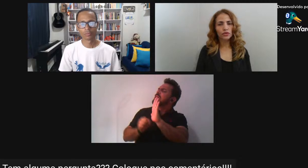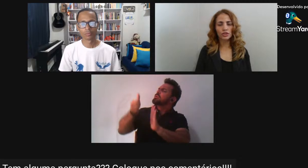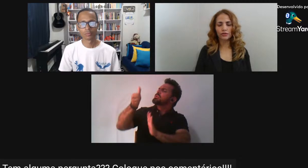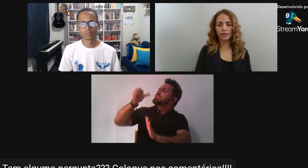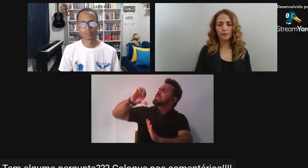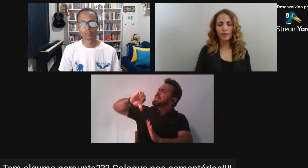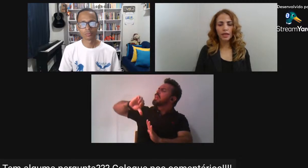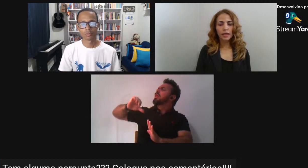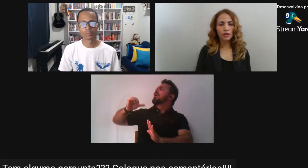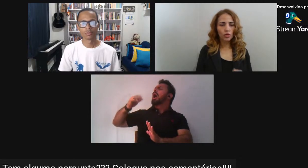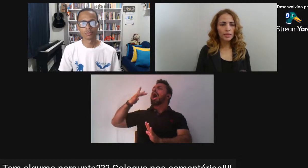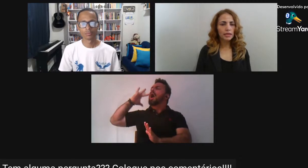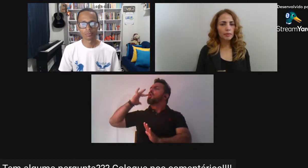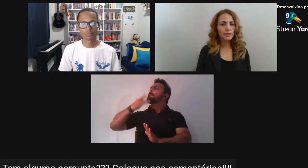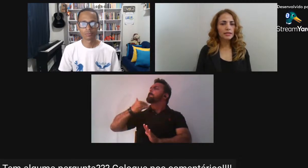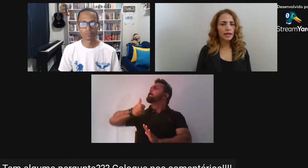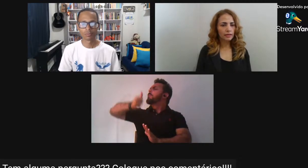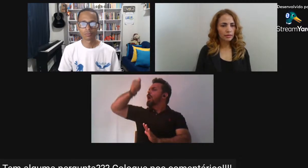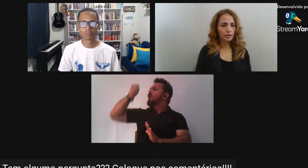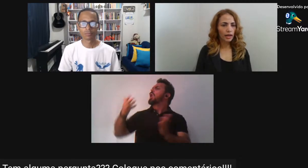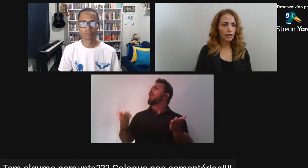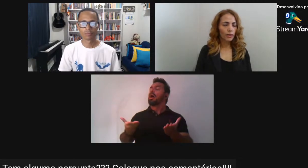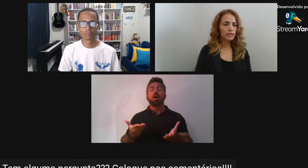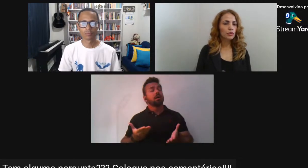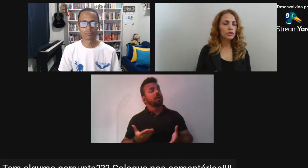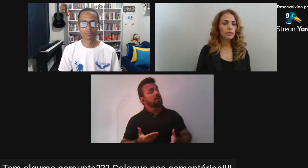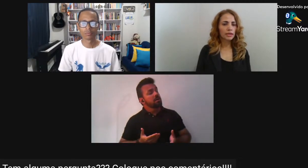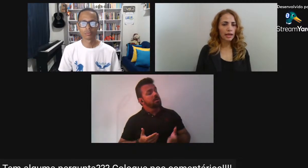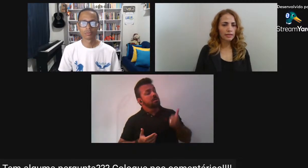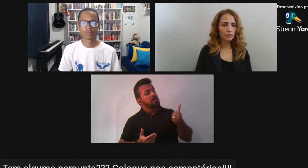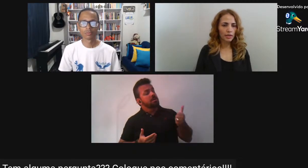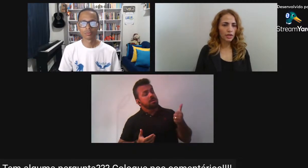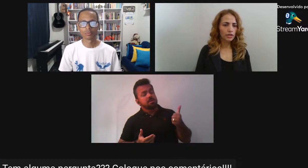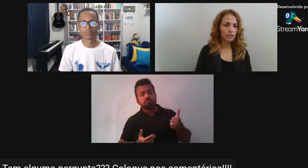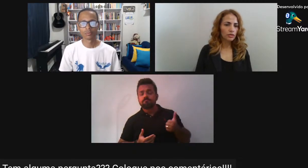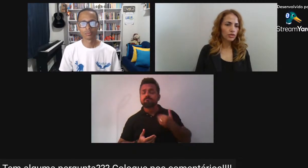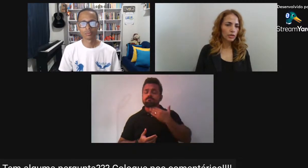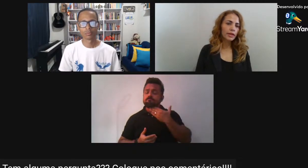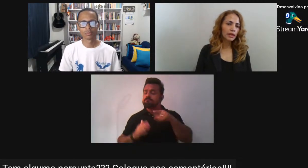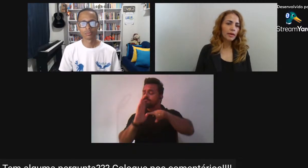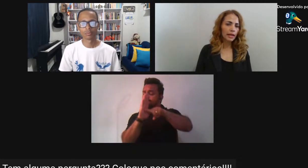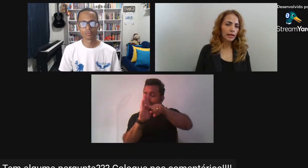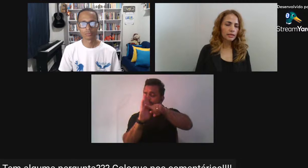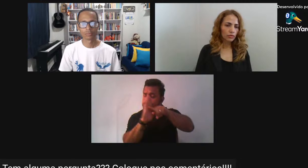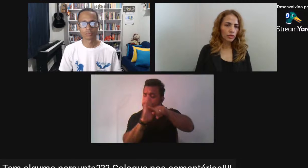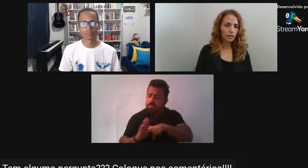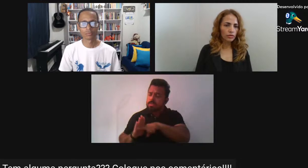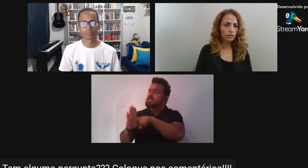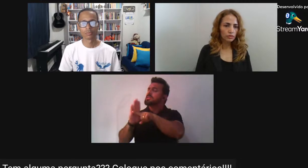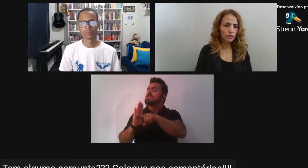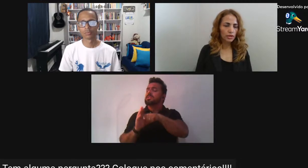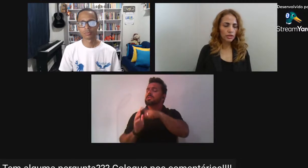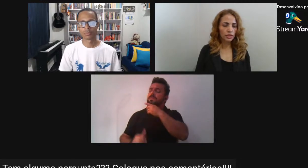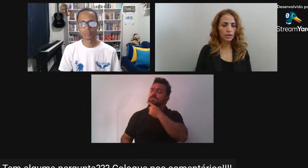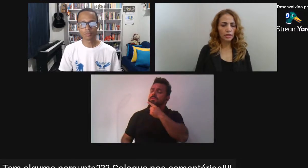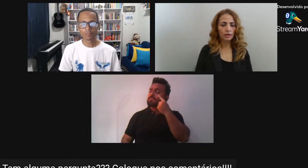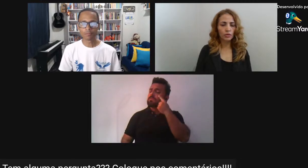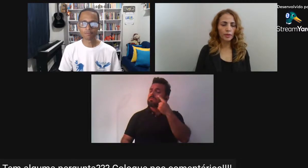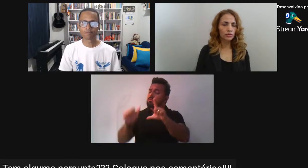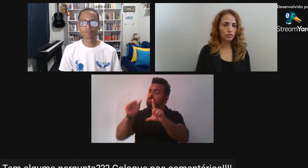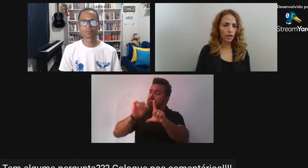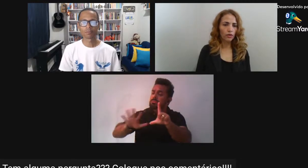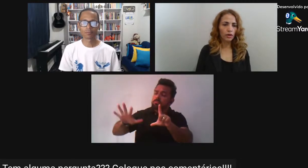muito frutífera Então eu comecei a pesquisar Quais as possibilidades Imagéticas Que eu tinha Para trabalhar A questão do negro Durante